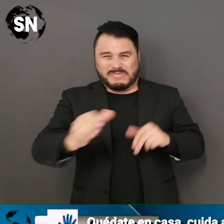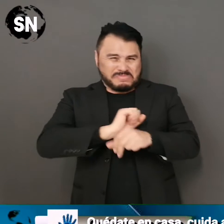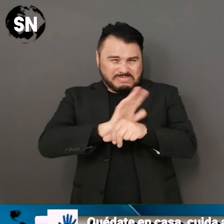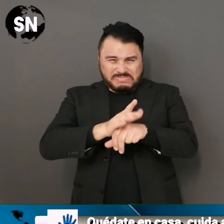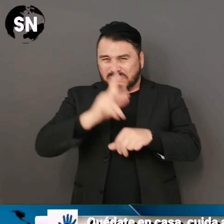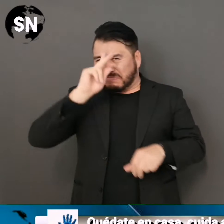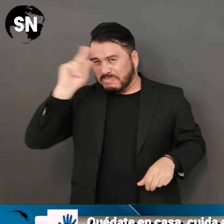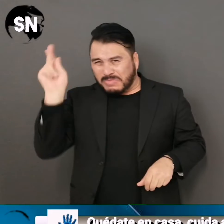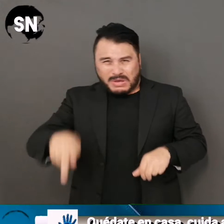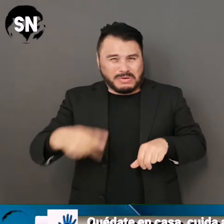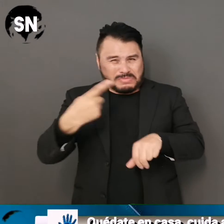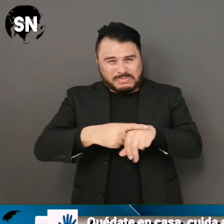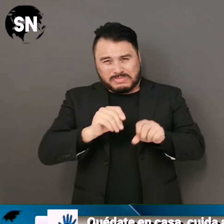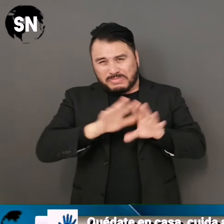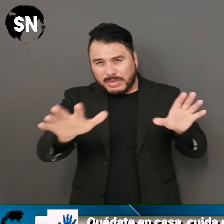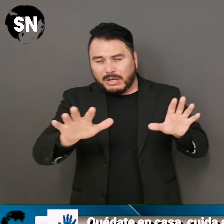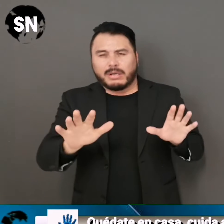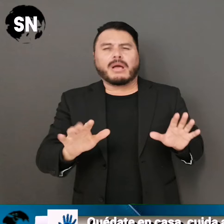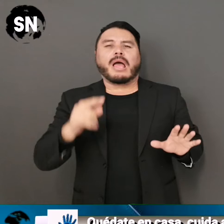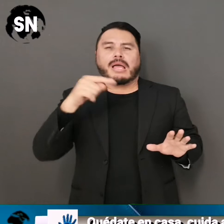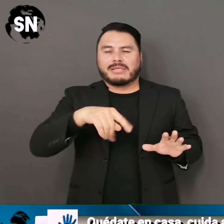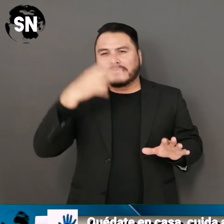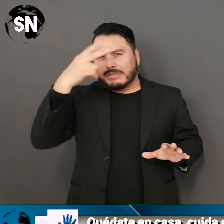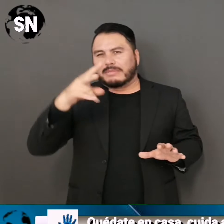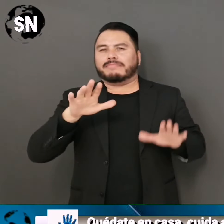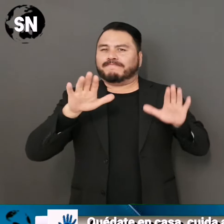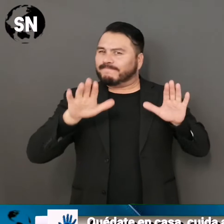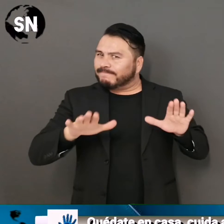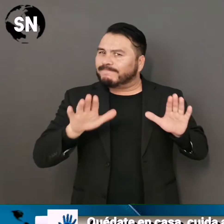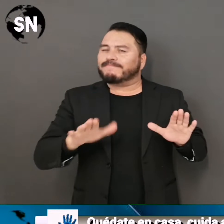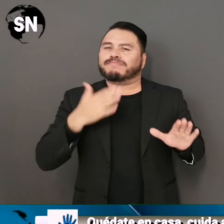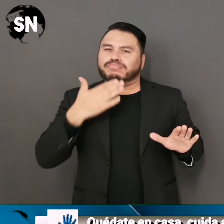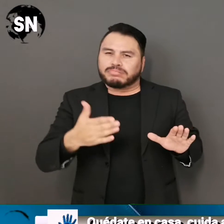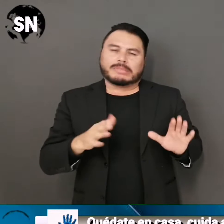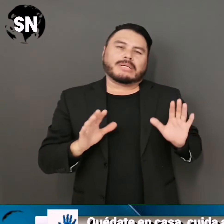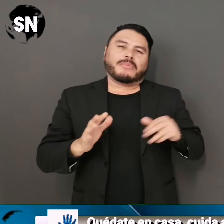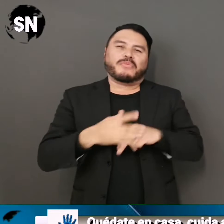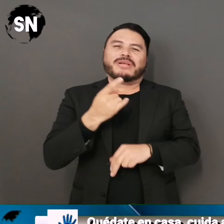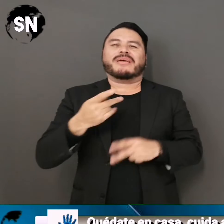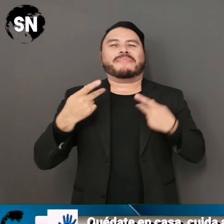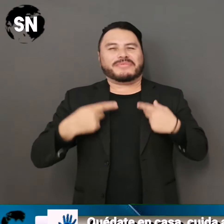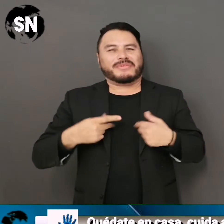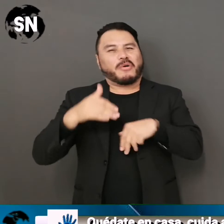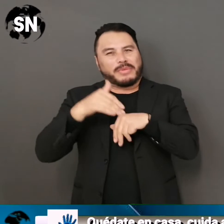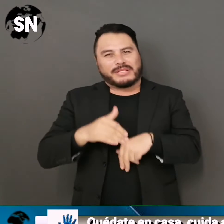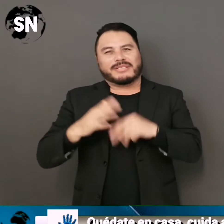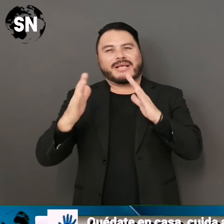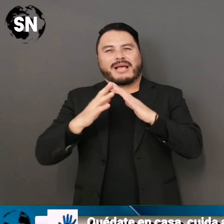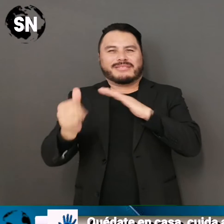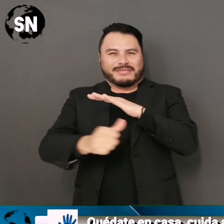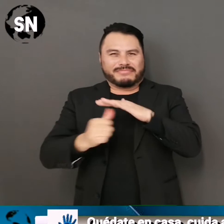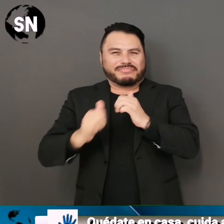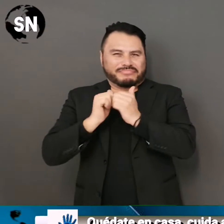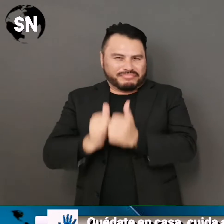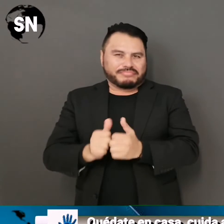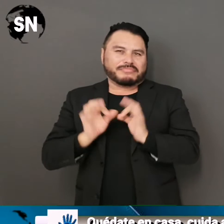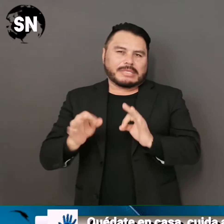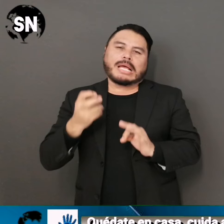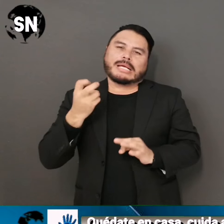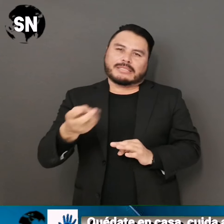del coronavirus, y anticipa que el brote podría azotar al país en una segunda oleada el próximo mes de octubre. El